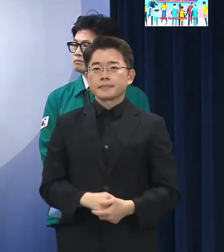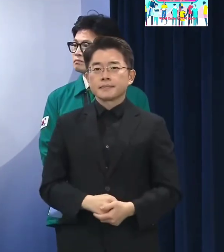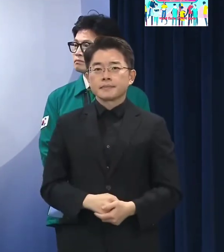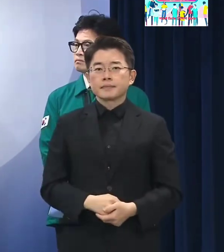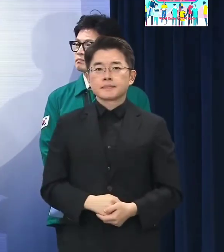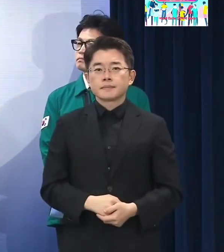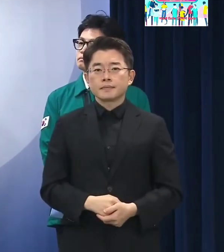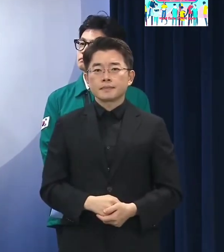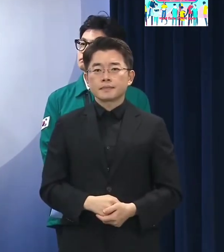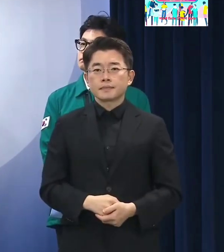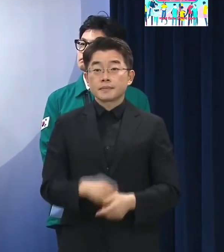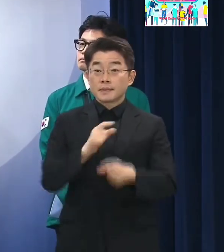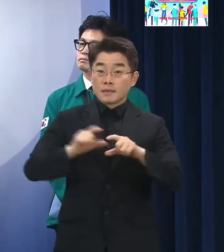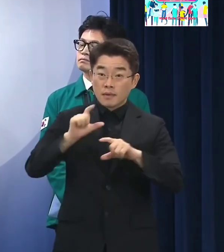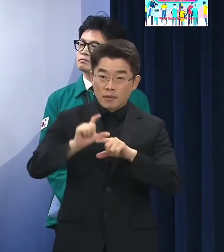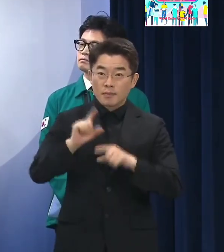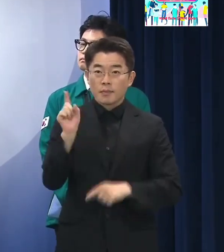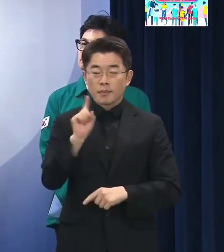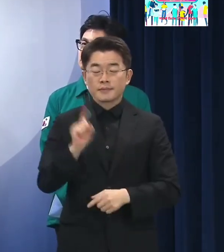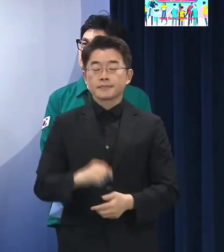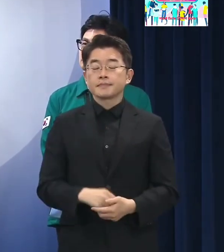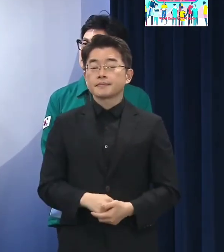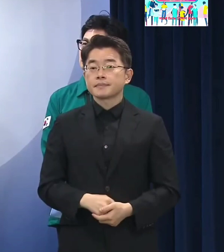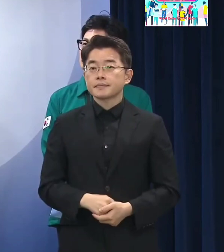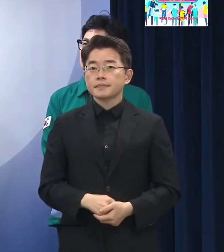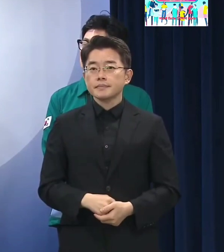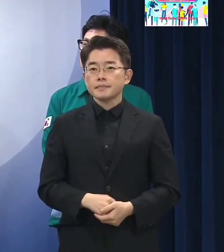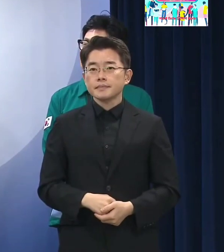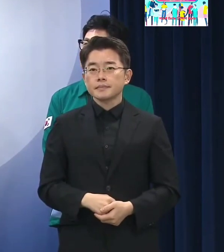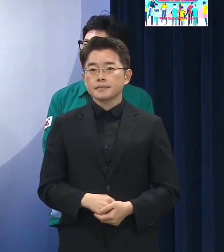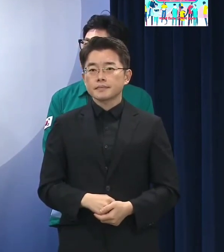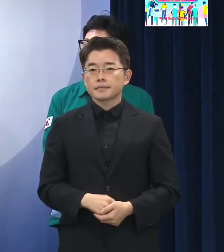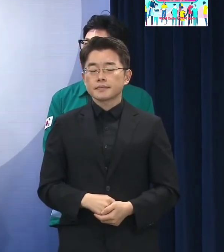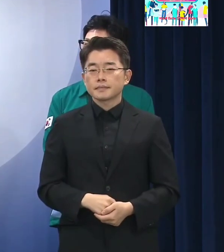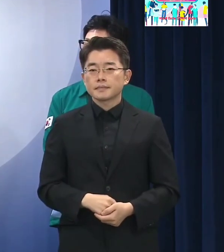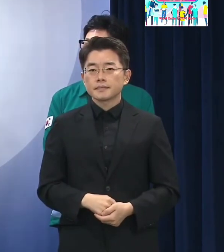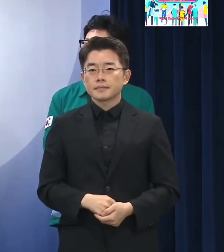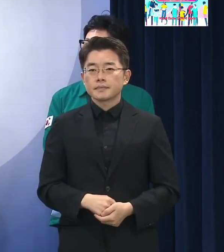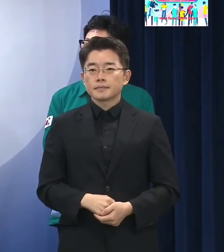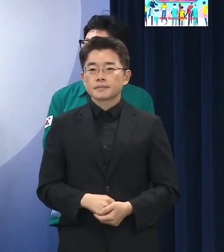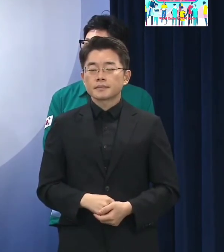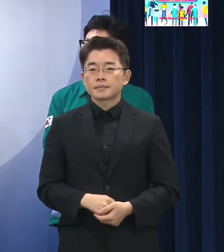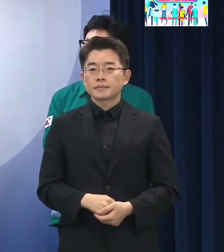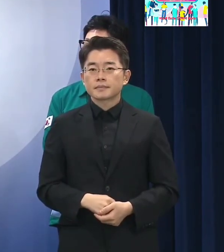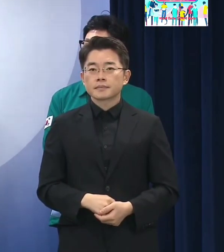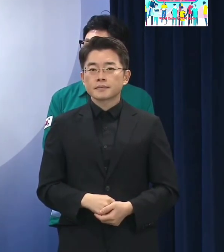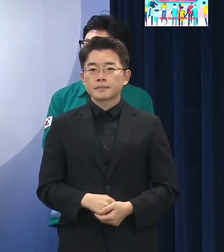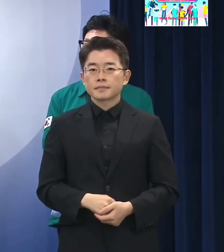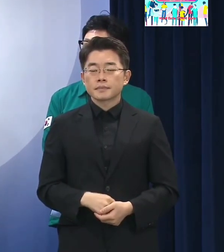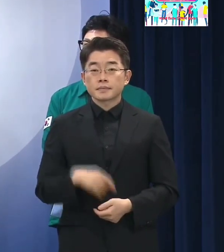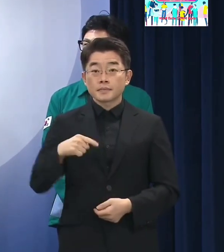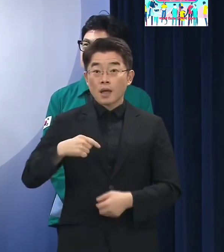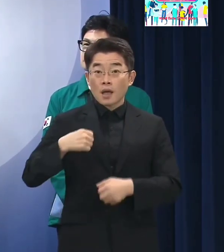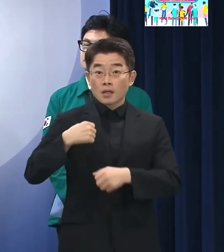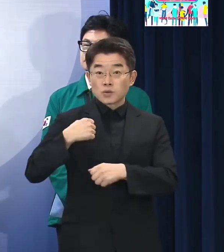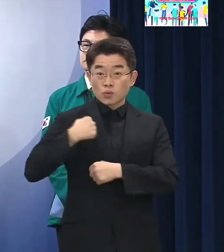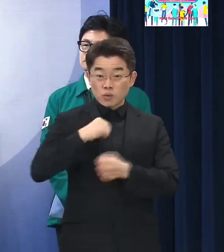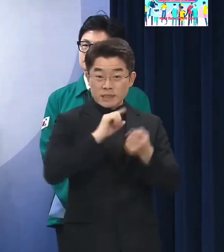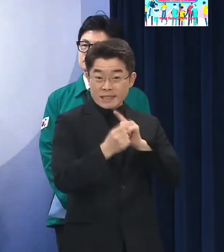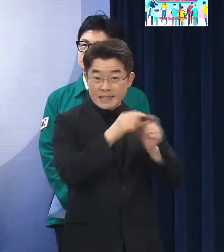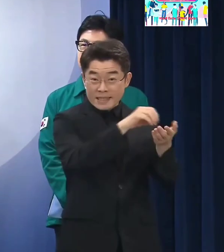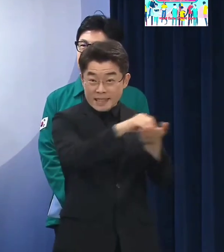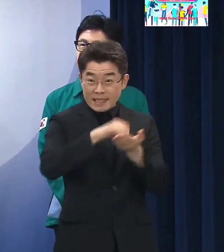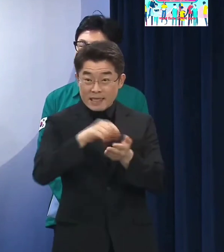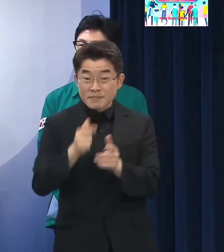또 하나 추가로 말씀을 드리면 이거는 기존 병력 수급이 더 늘어나는 게 아니고 기존